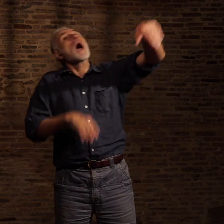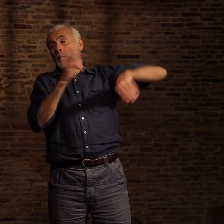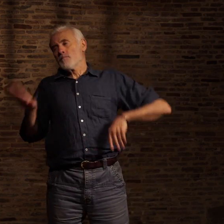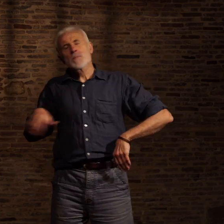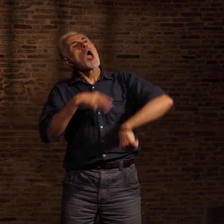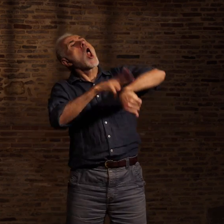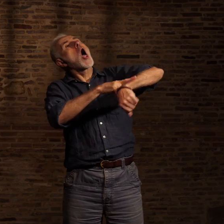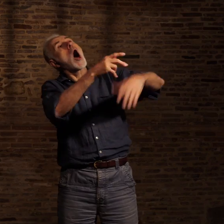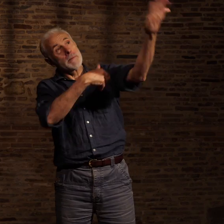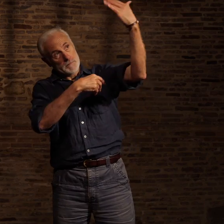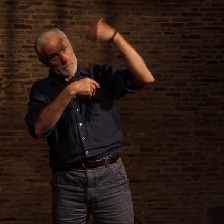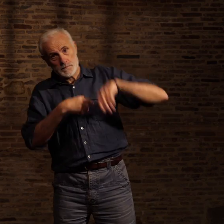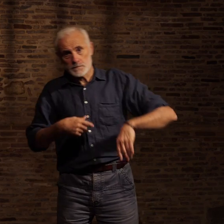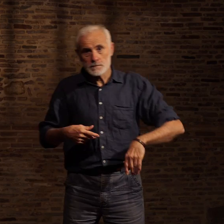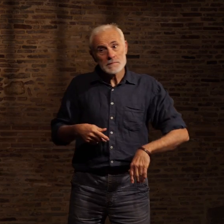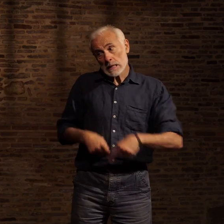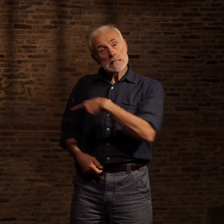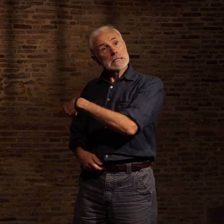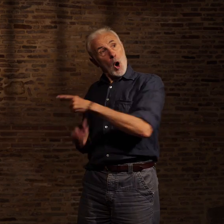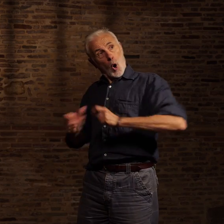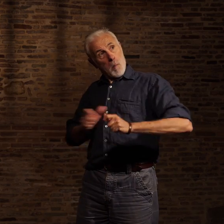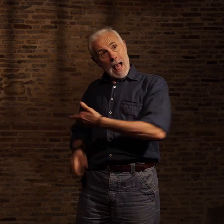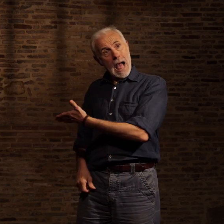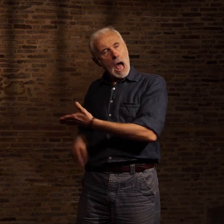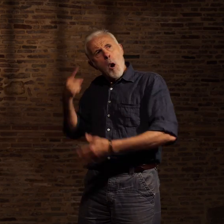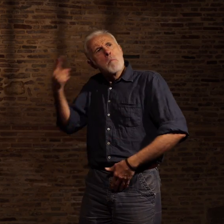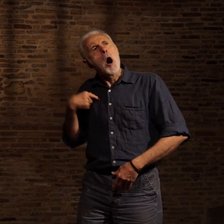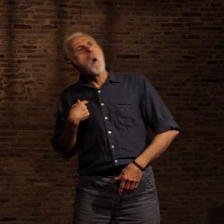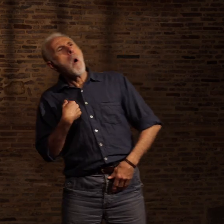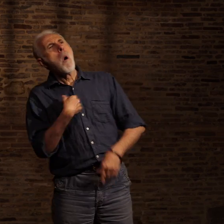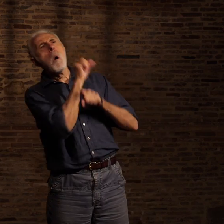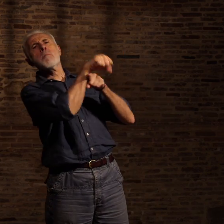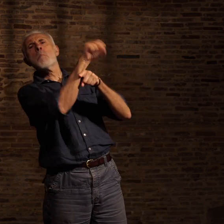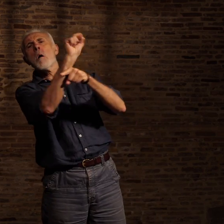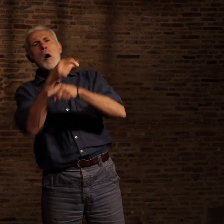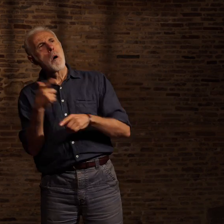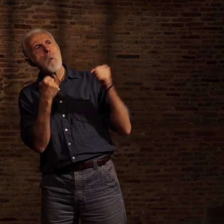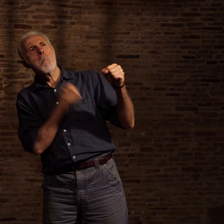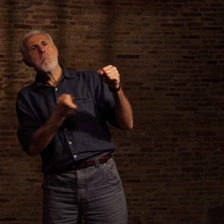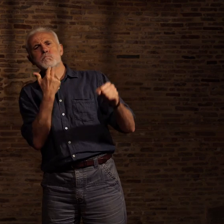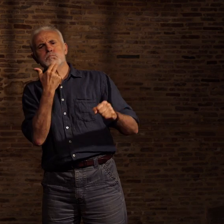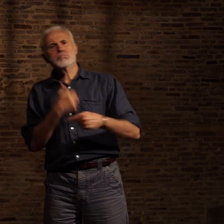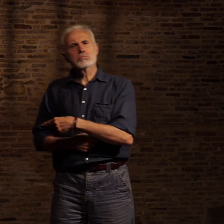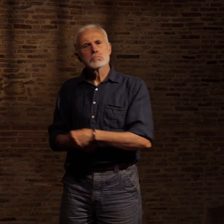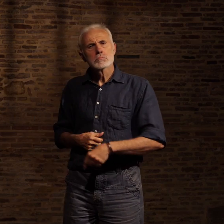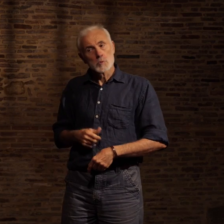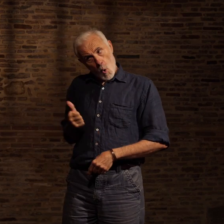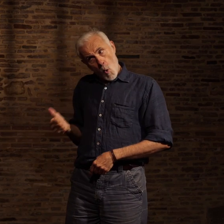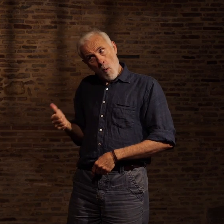Lieutenant ! J'ai ici un copain qui pense être capable de boxer. À vrai dire, il croit honnêtement pouvoir battre tous